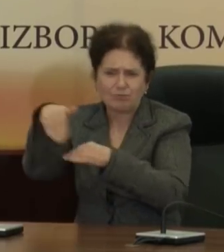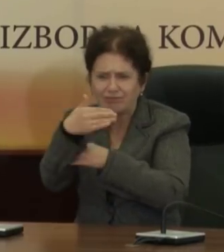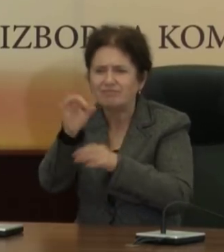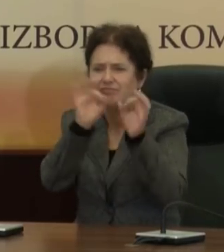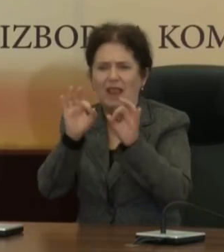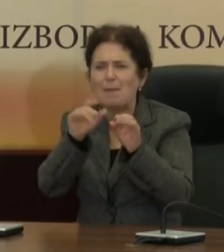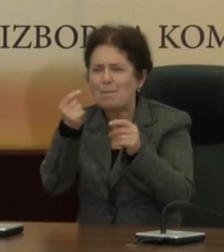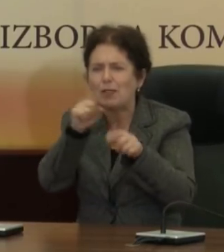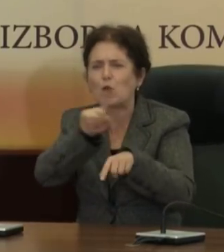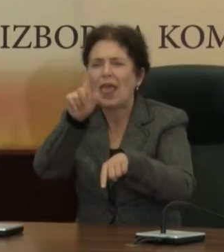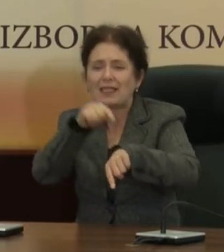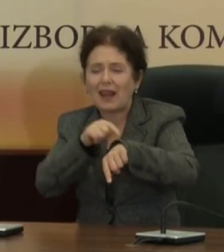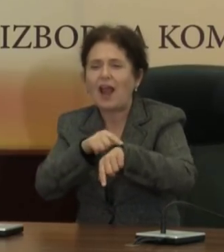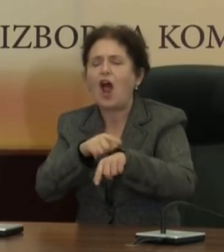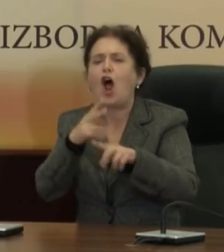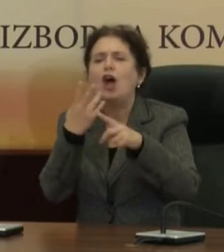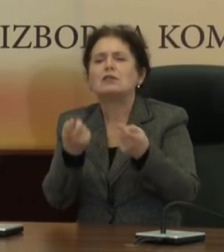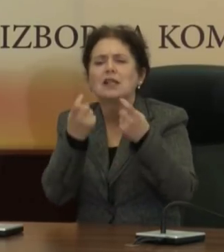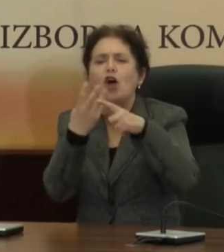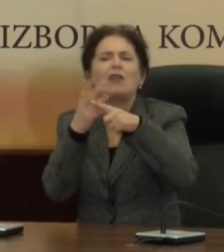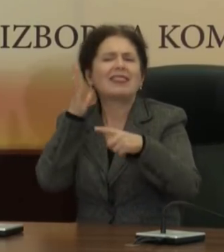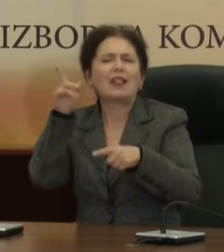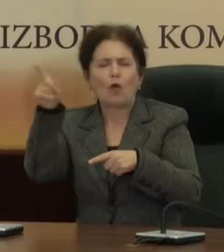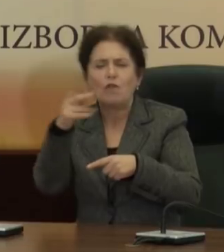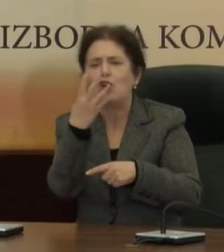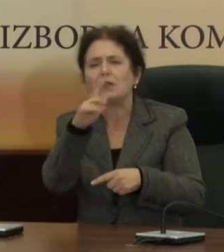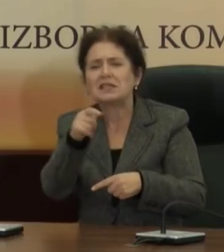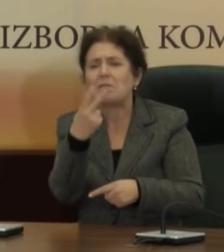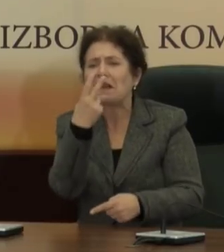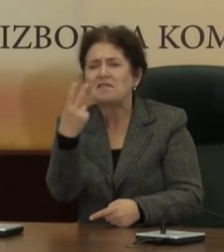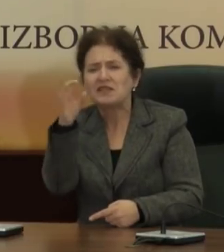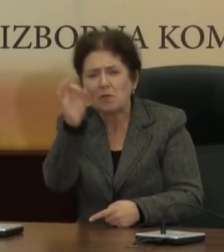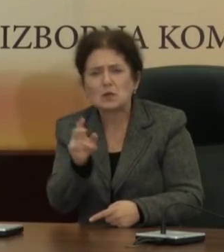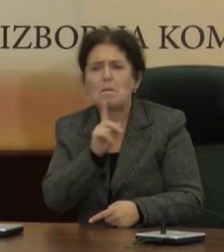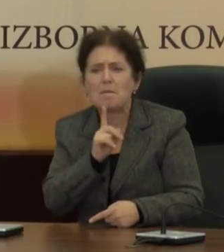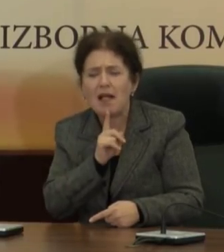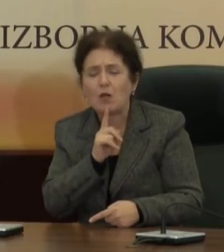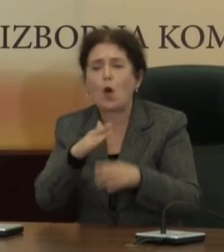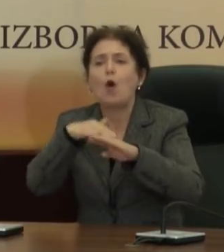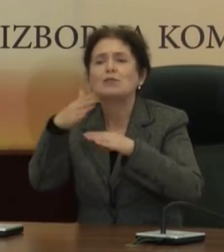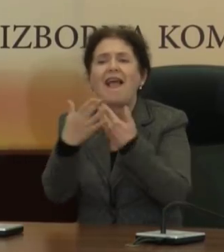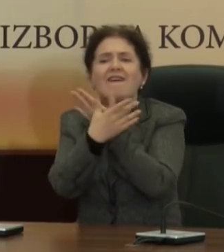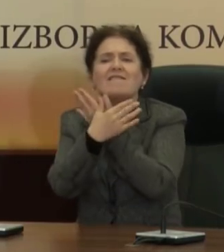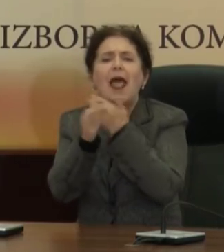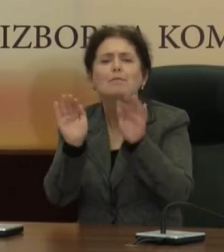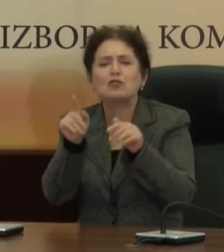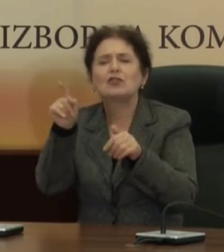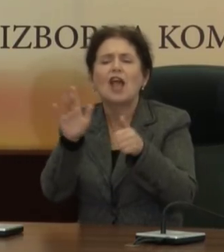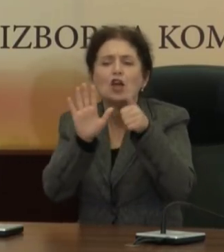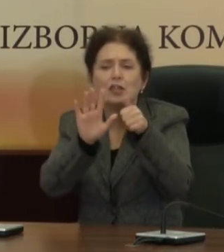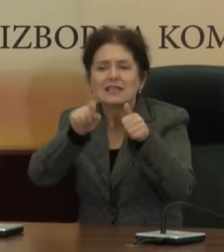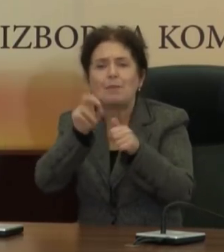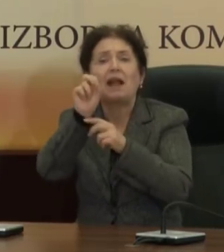13.00 часот, Желино 4,22%, Потоа Врапчиште 6